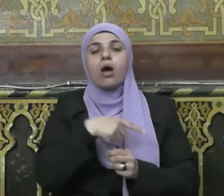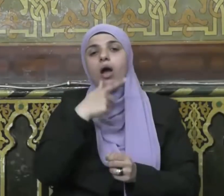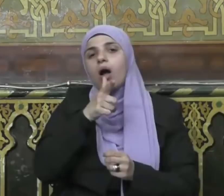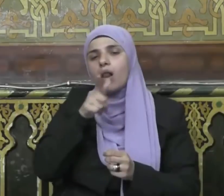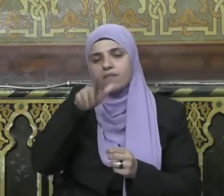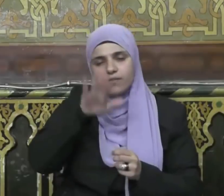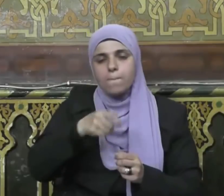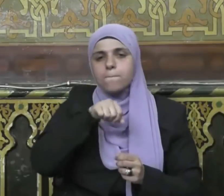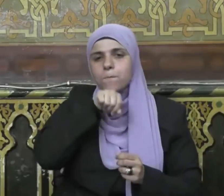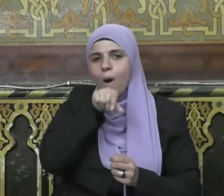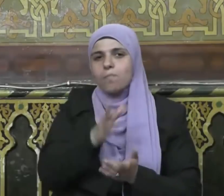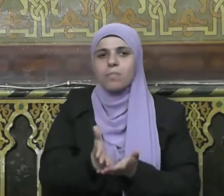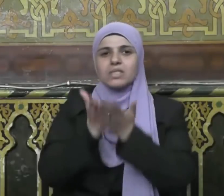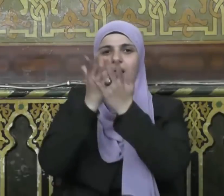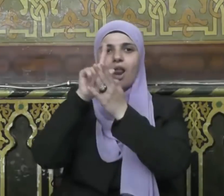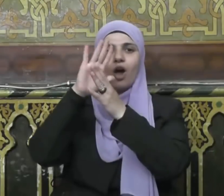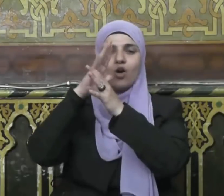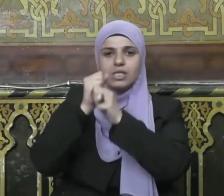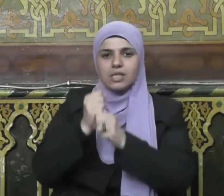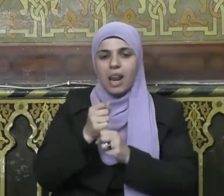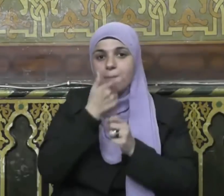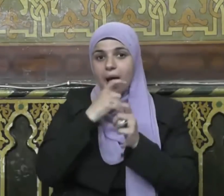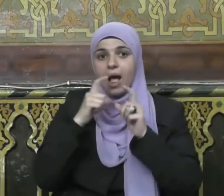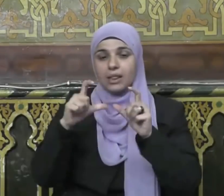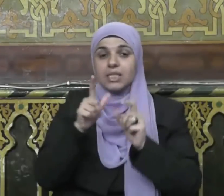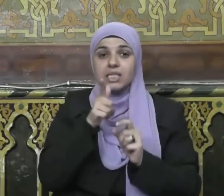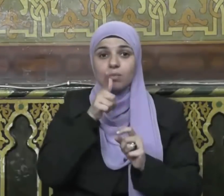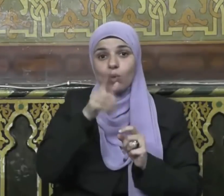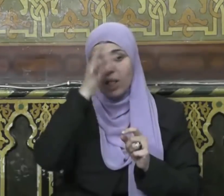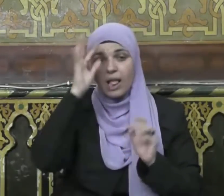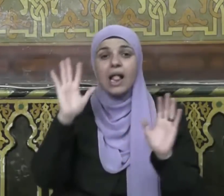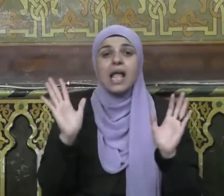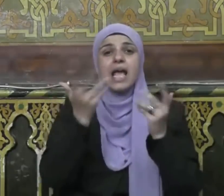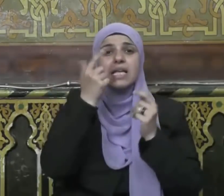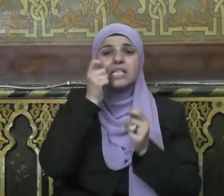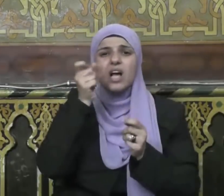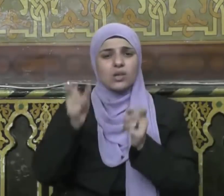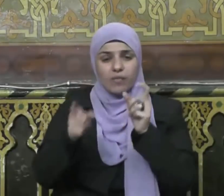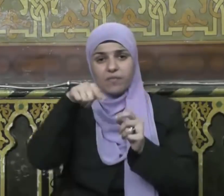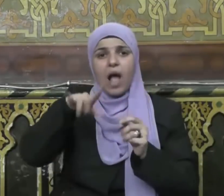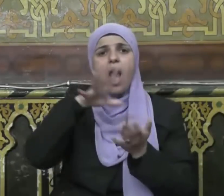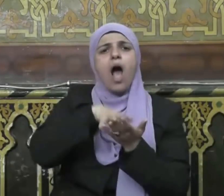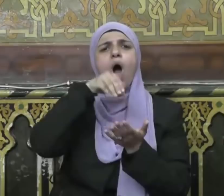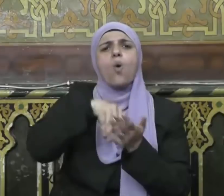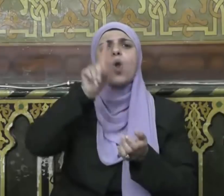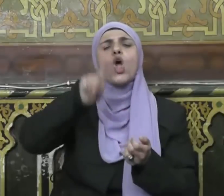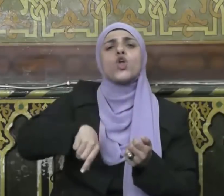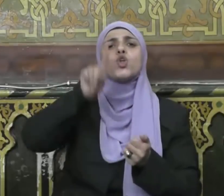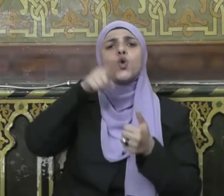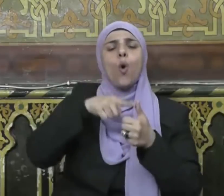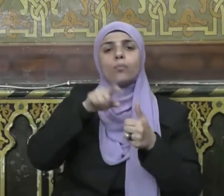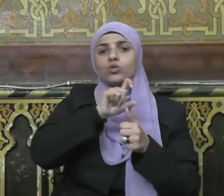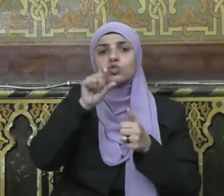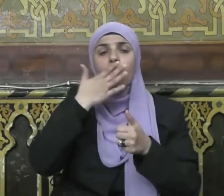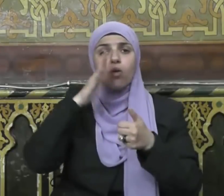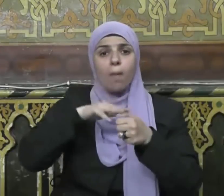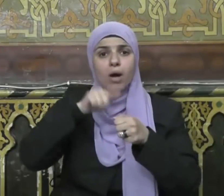الشر أقصر ولله عتقاء من النار ويقول صلى الله عليه وسلم إن